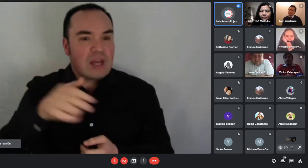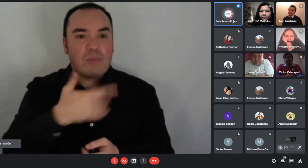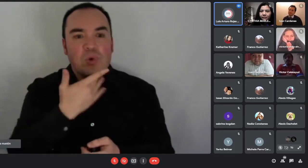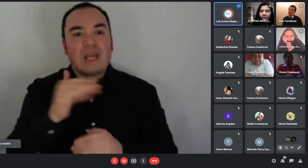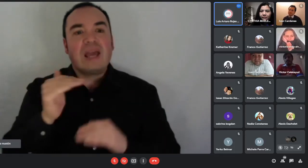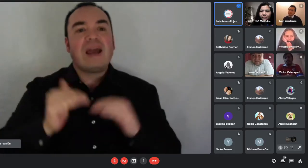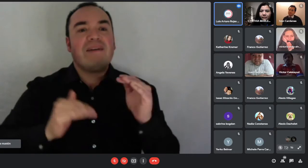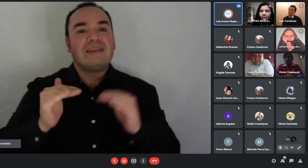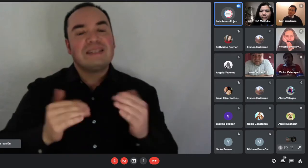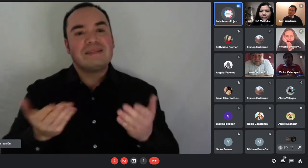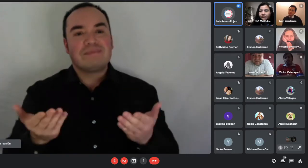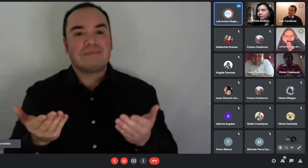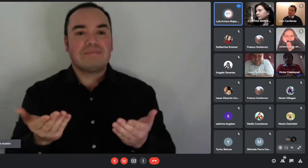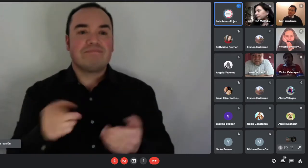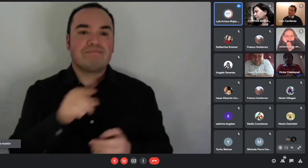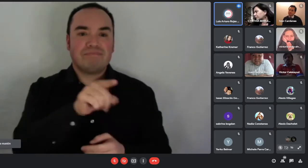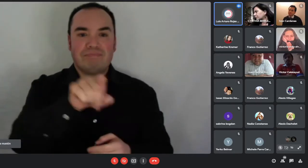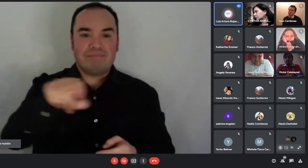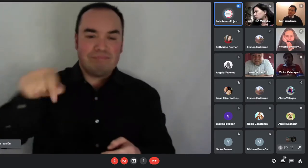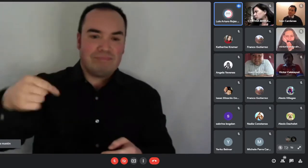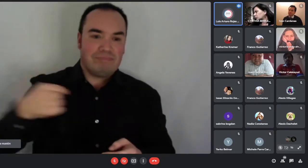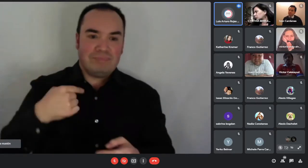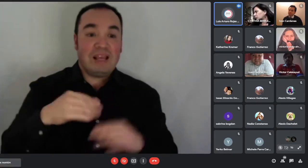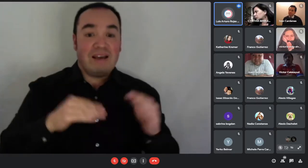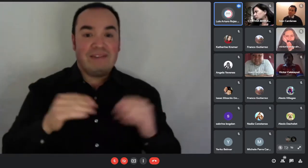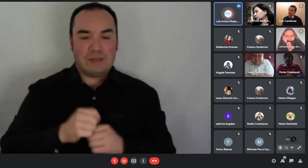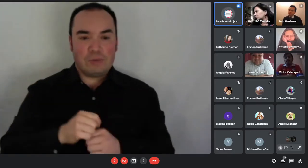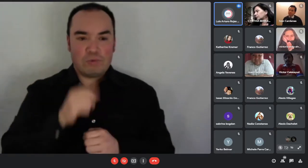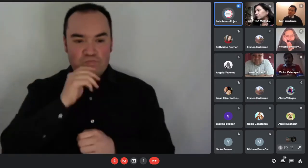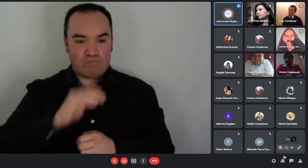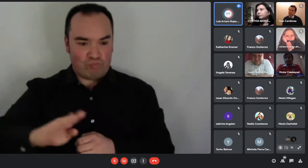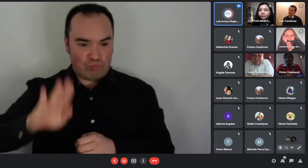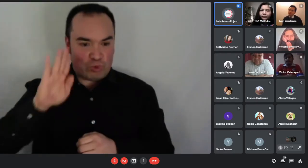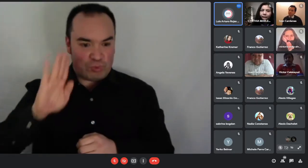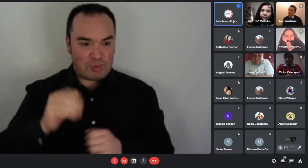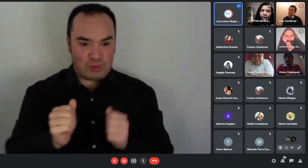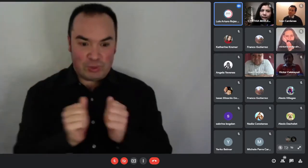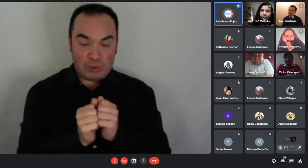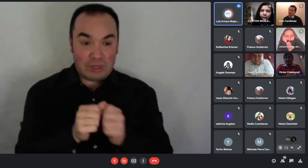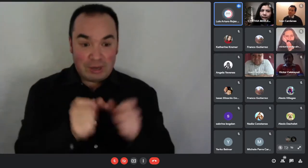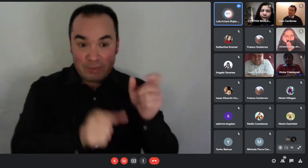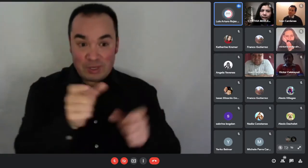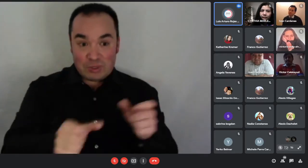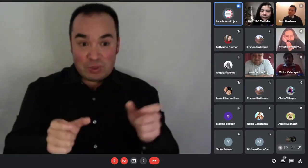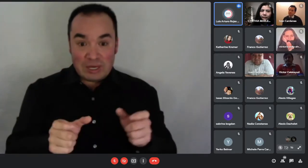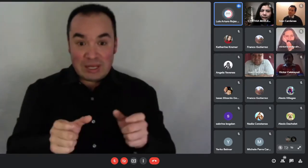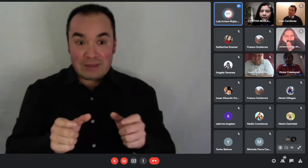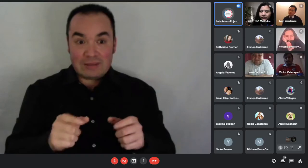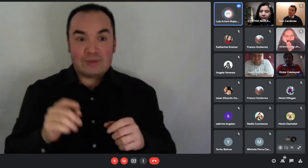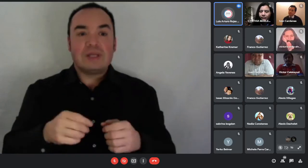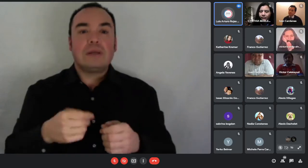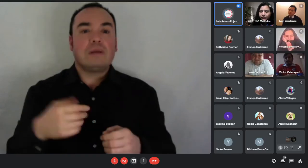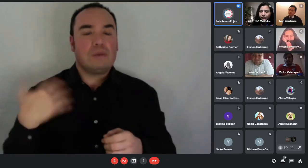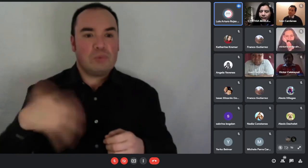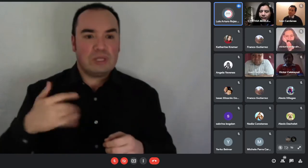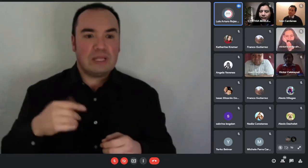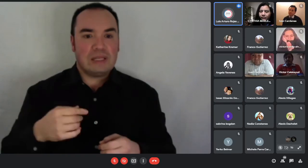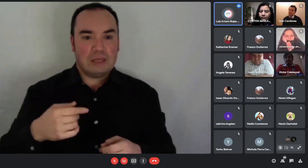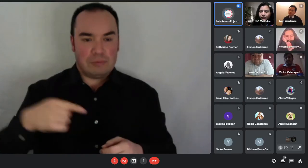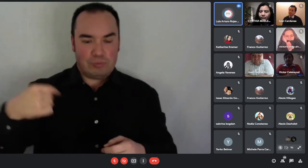personales por así decirlo con nuestros usuarios y los mantenemos informados de los próximos llamados postulación pero en el caso de Juan Gabriel lo que yo